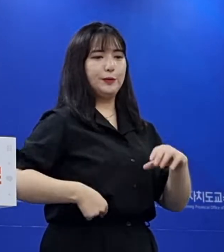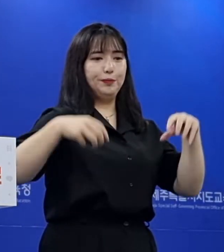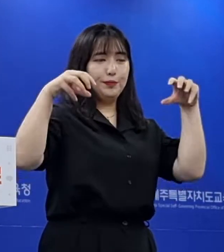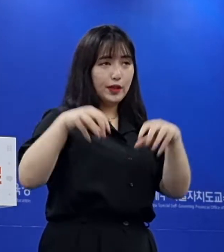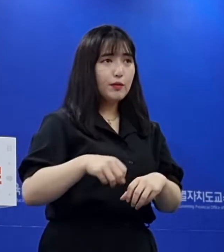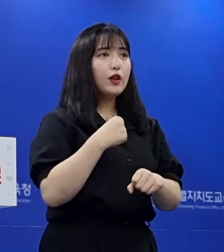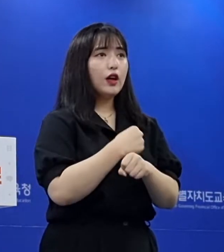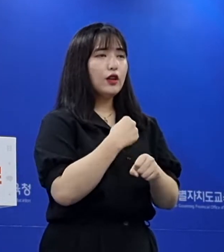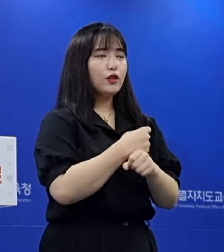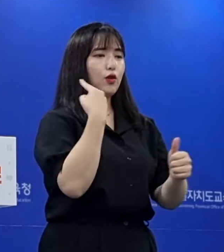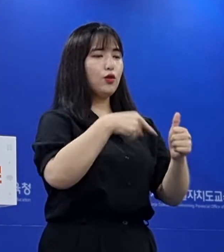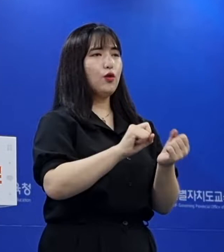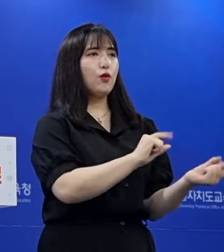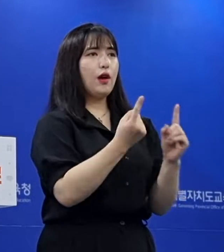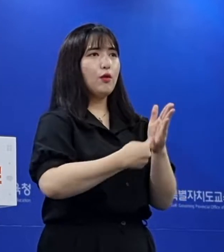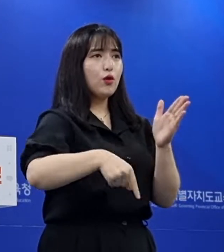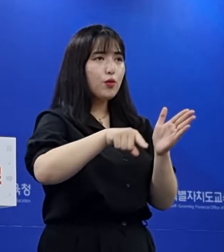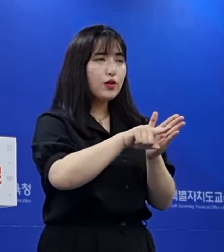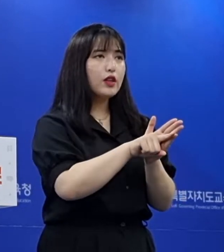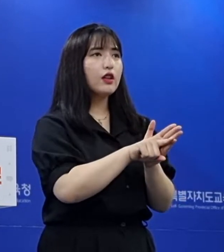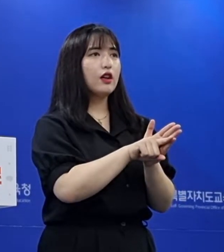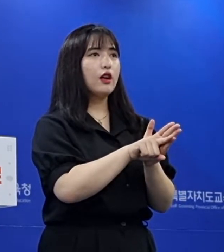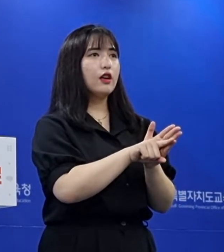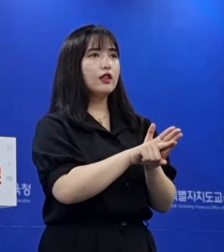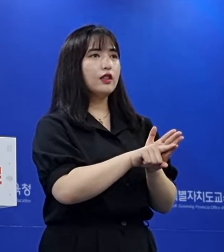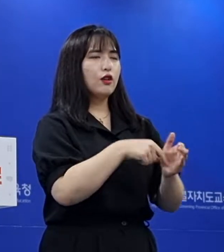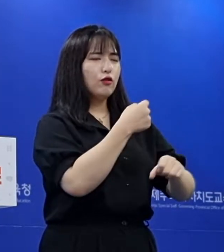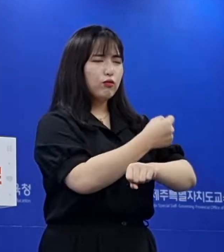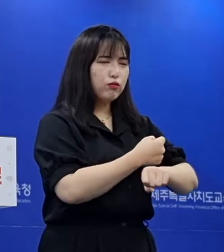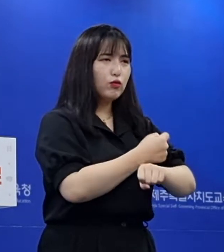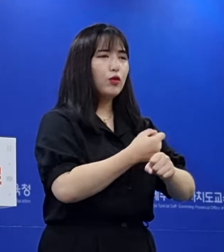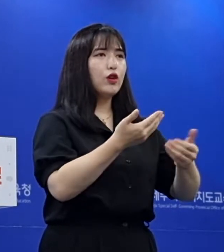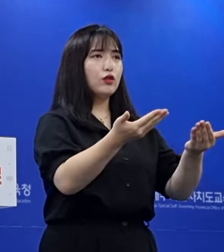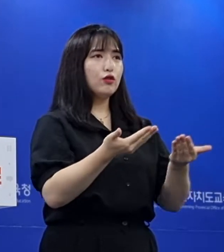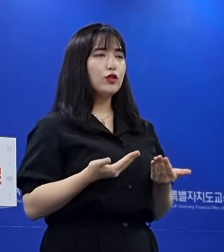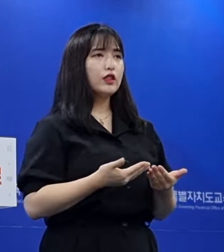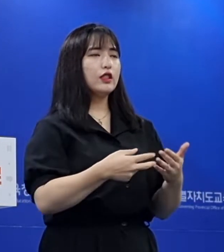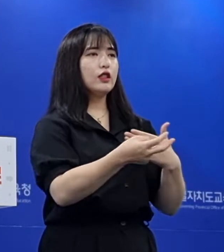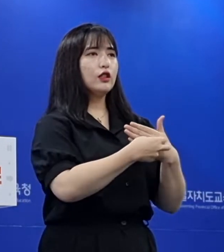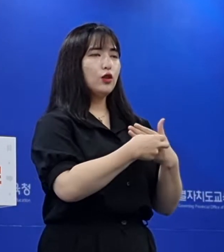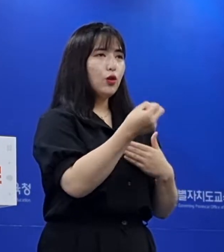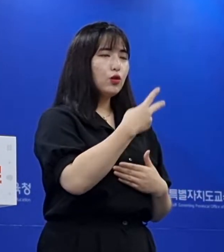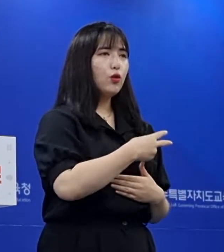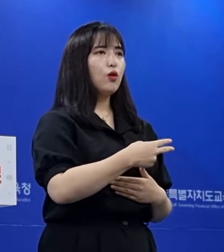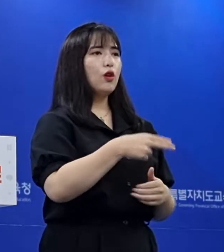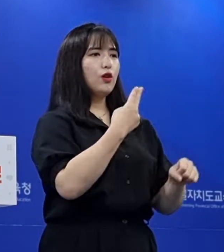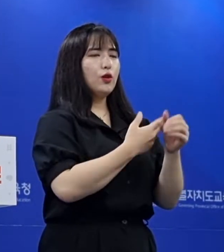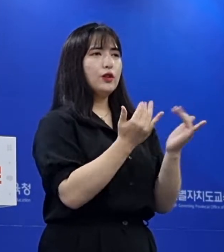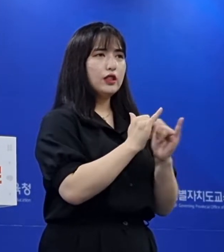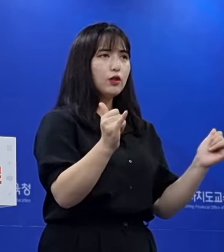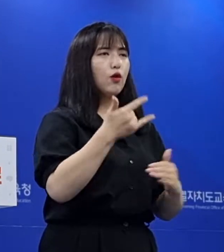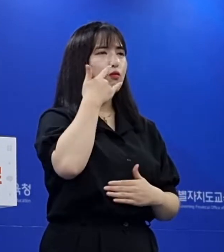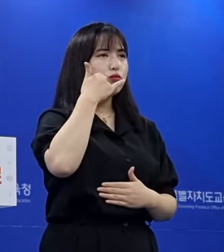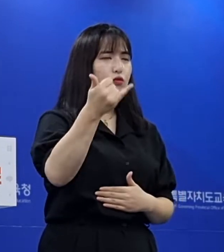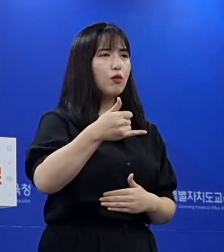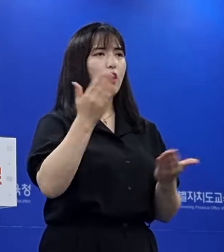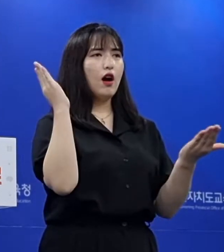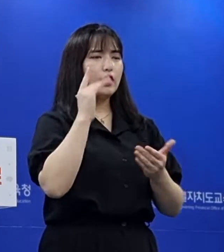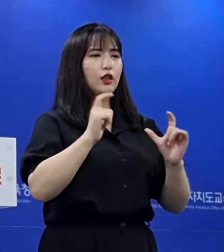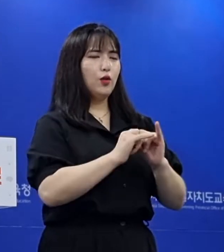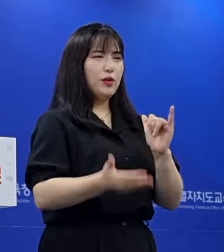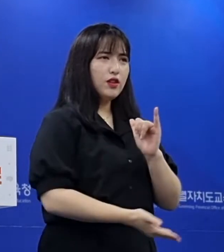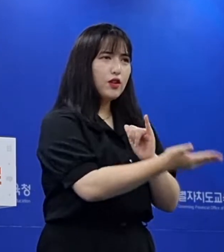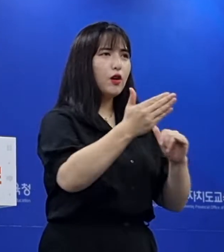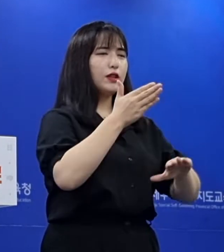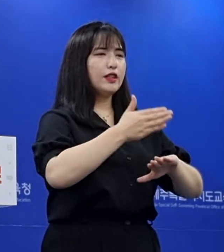교육 회복을 위해 환신해 주신 의료 및 방역 당국 교직원 학부모 학생 도민 여러분께 진심으로